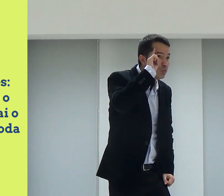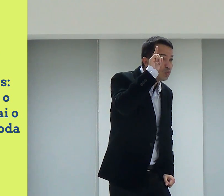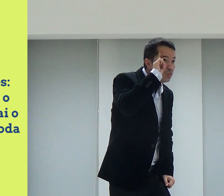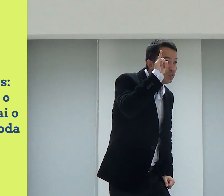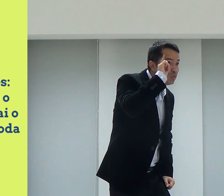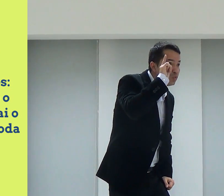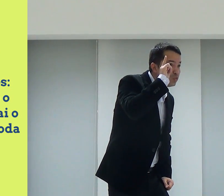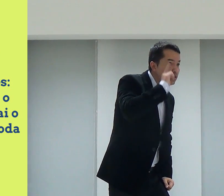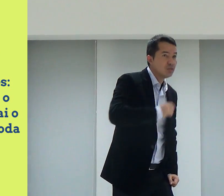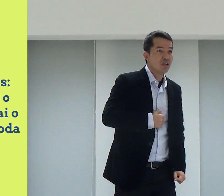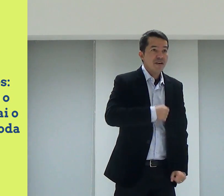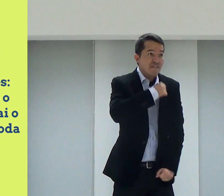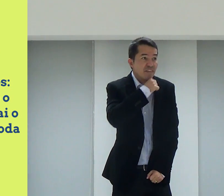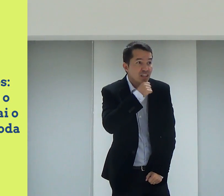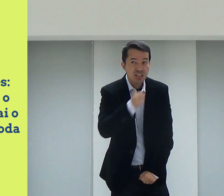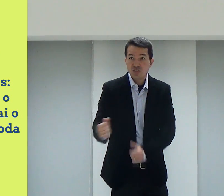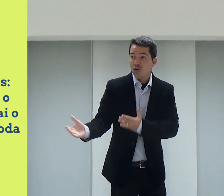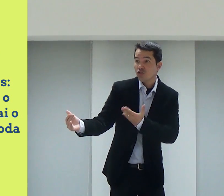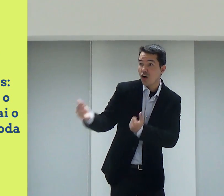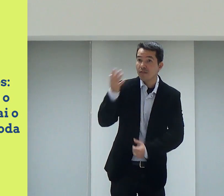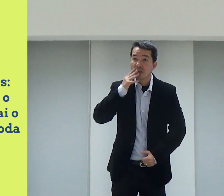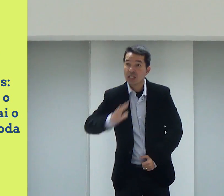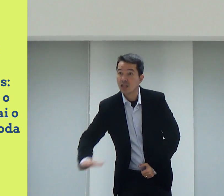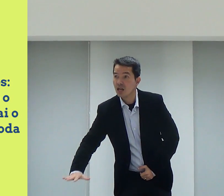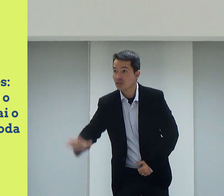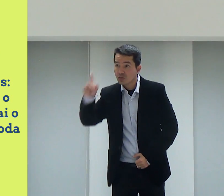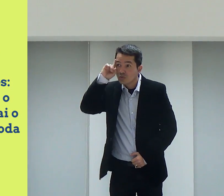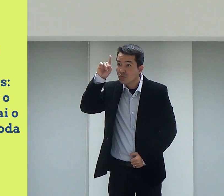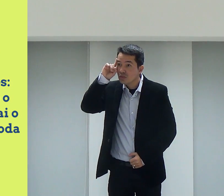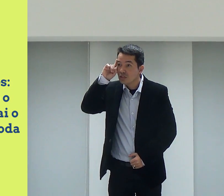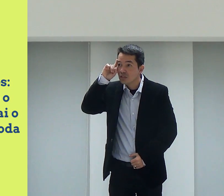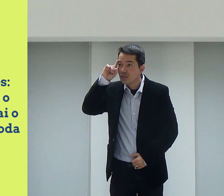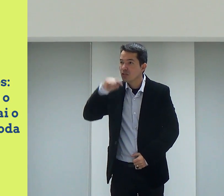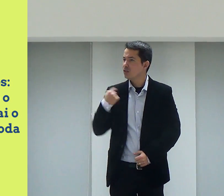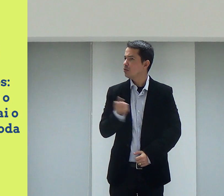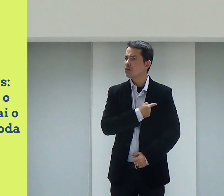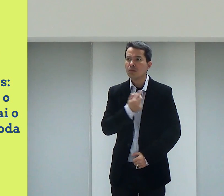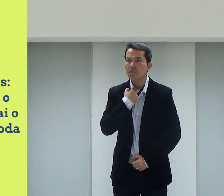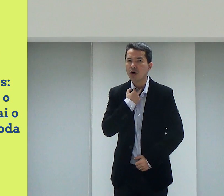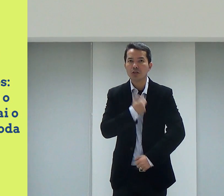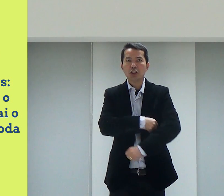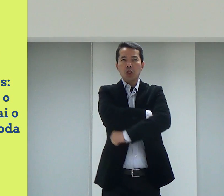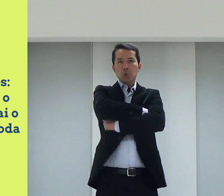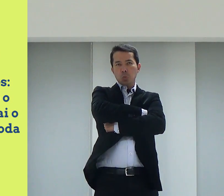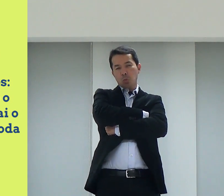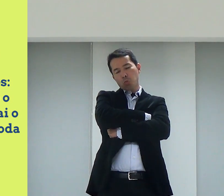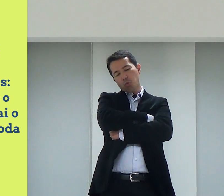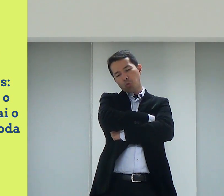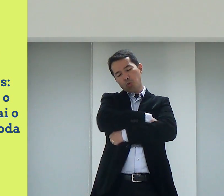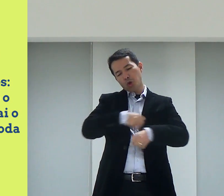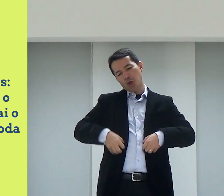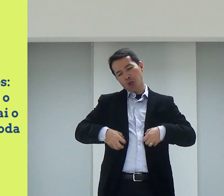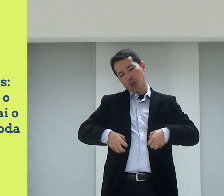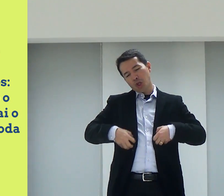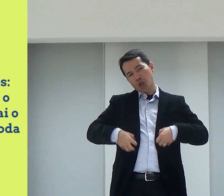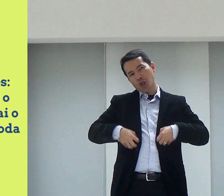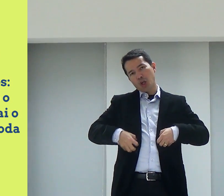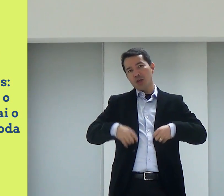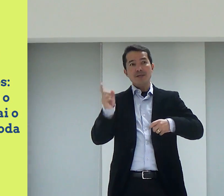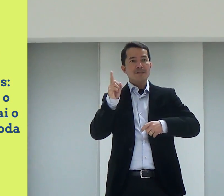que morre todo dia. Idosos, jovens, crianças, todos os dias estão morrendo. A gente não pode simplesmente cruzar